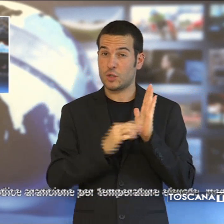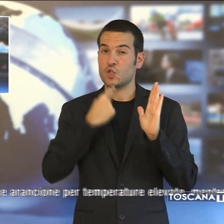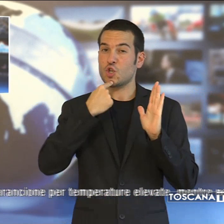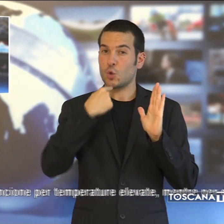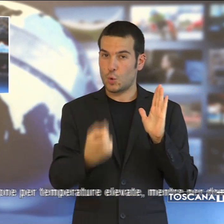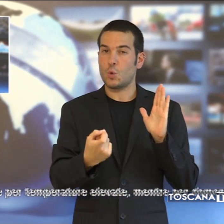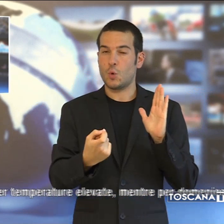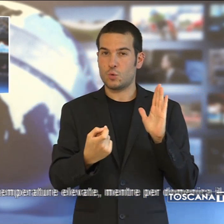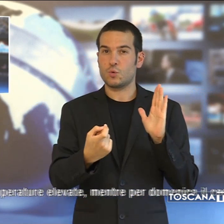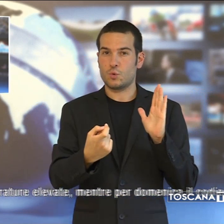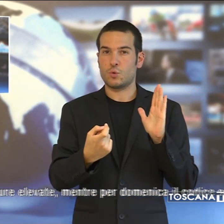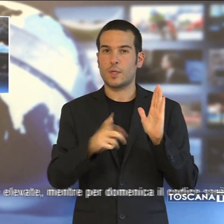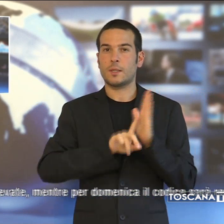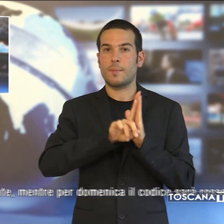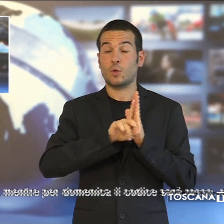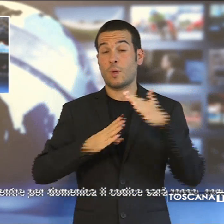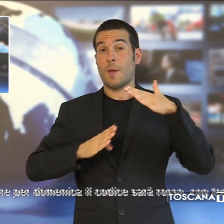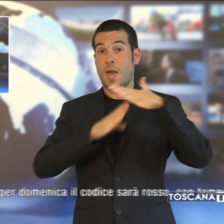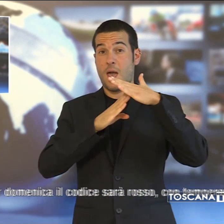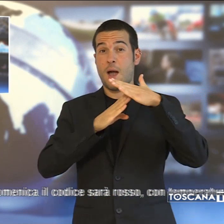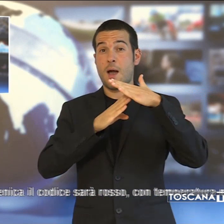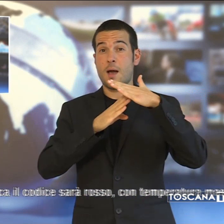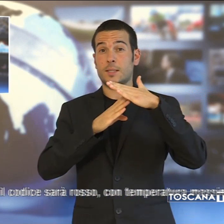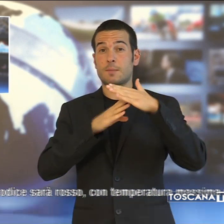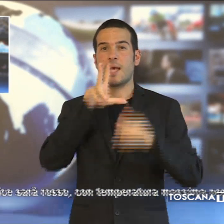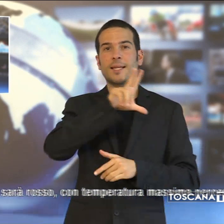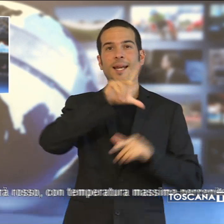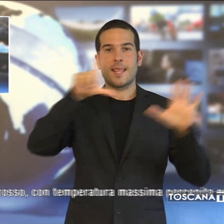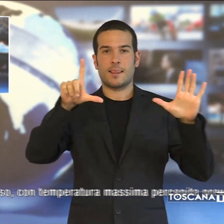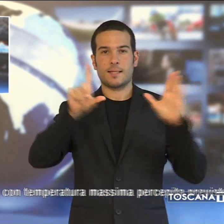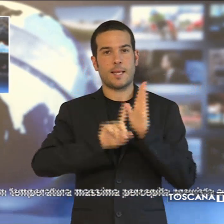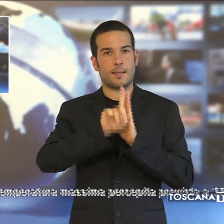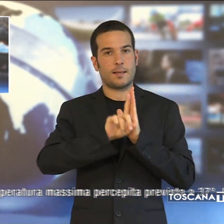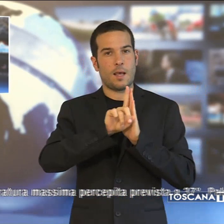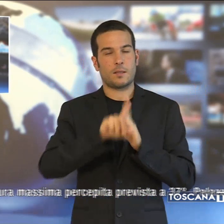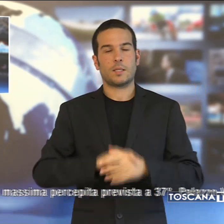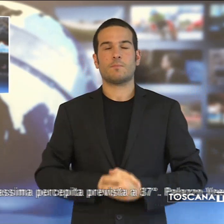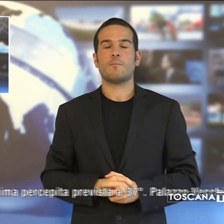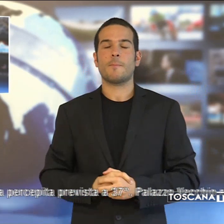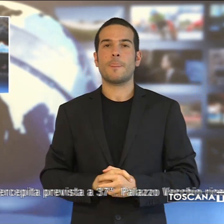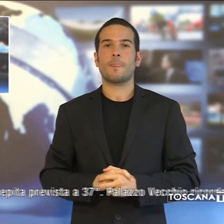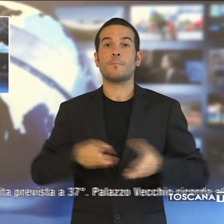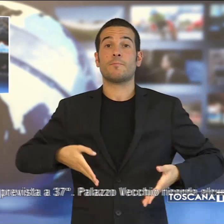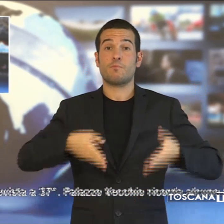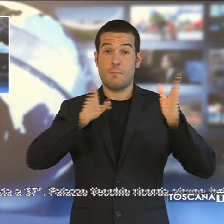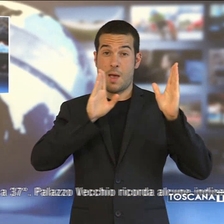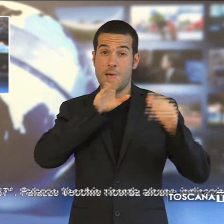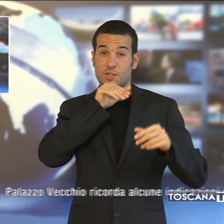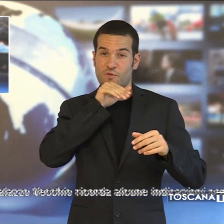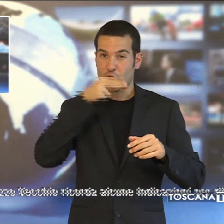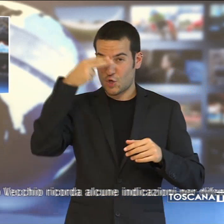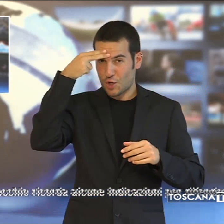rosso, con temperatura massima prevista a 37 gradi. Palazzo Vecchio ricorda alcune